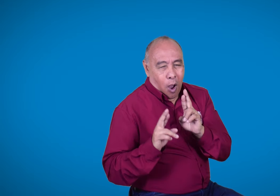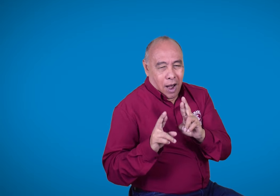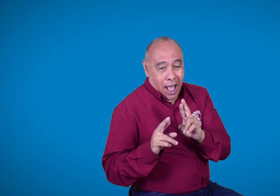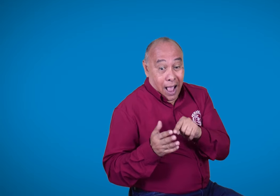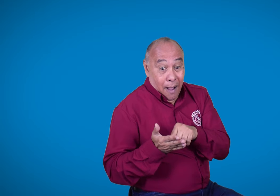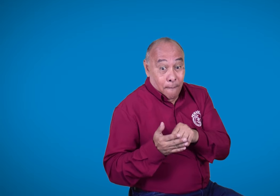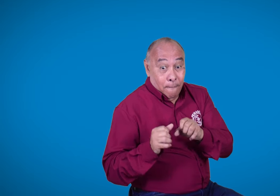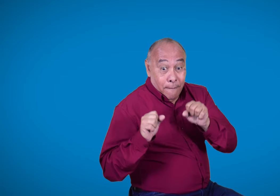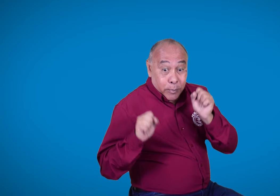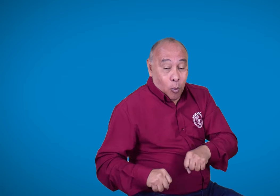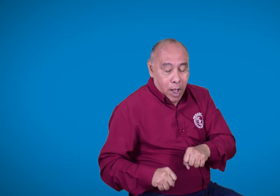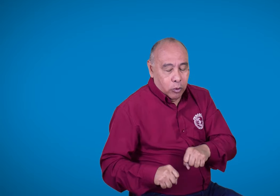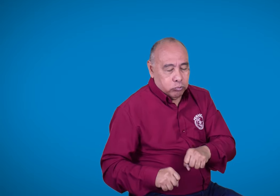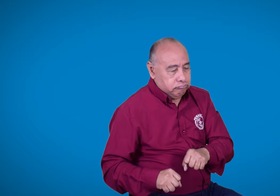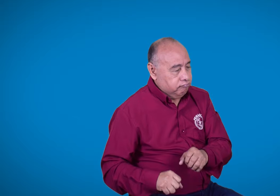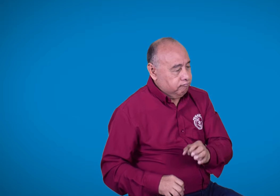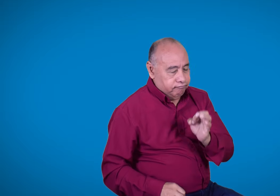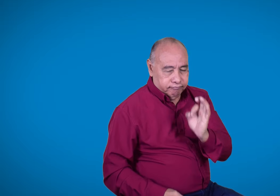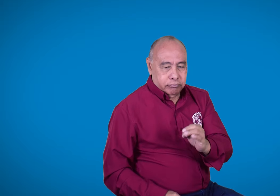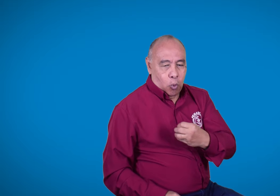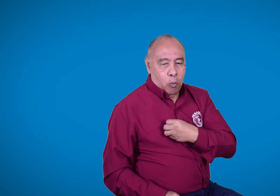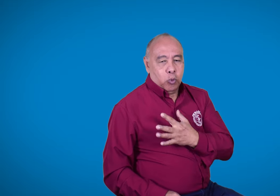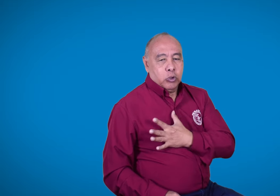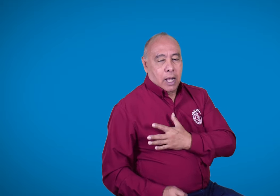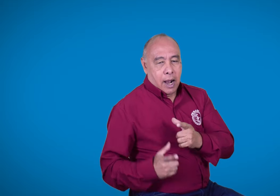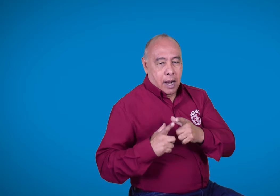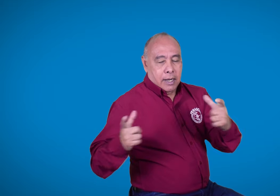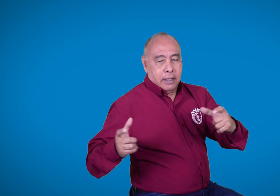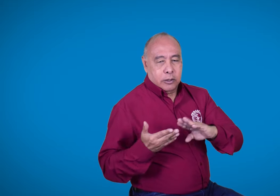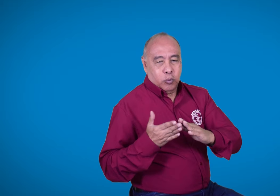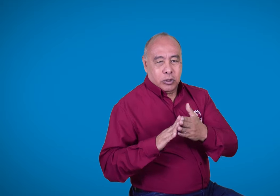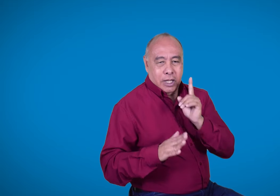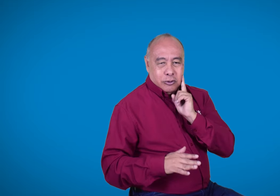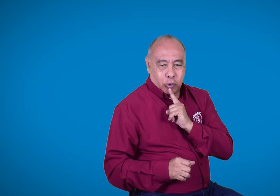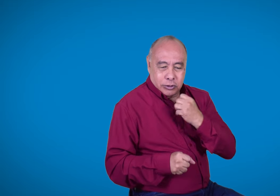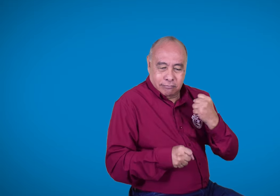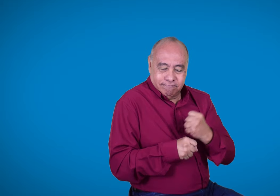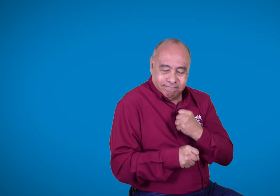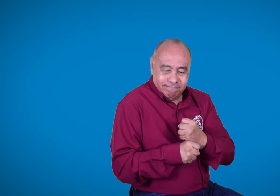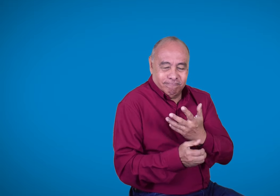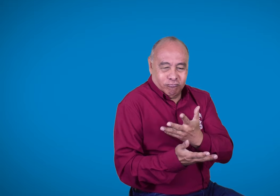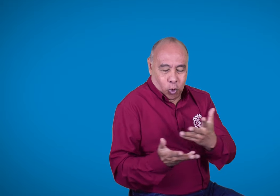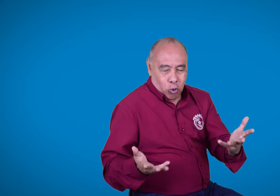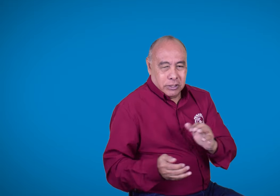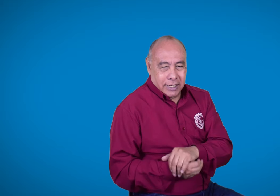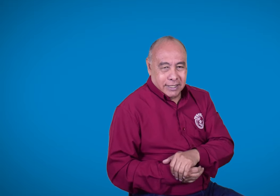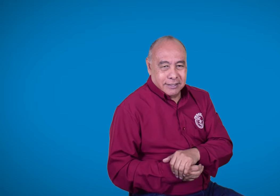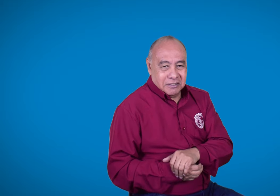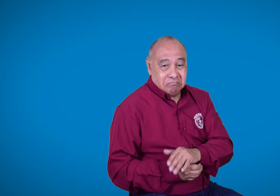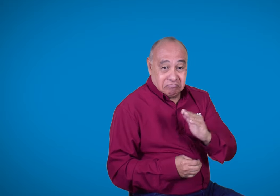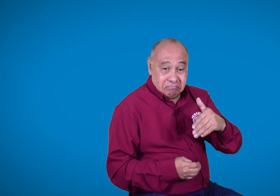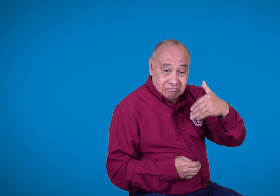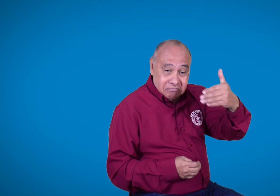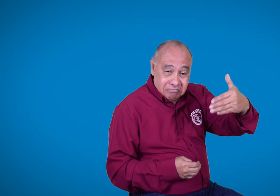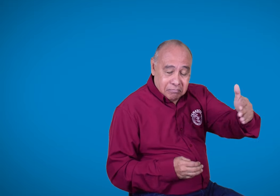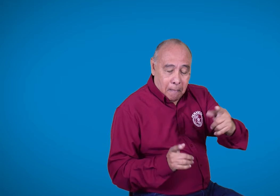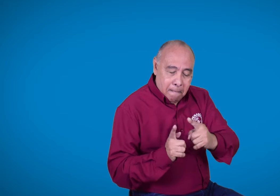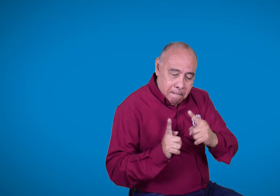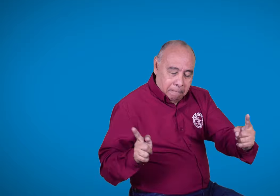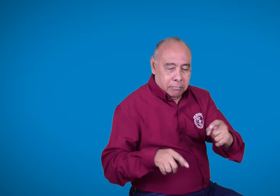Es seguro que si este proyecto de ley es aprobado será una gran oportunidad laboral para la comunidad sorda. Más adelante con más tiempo